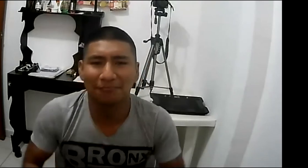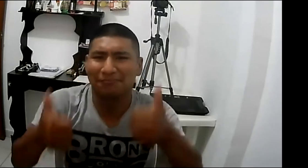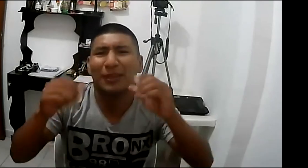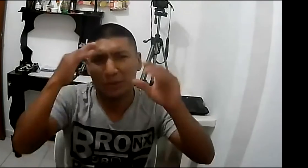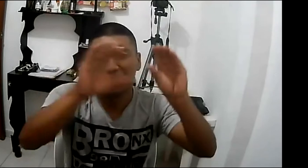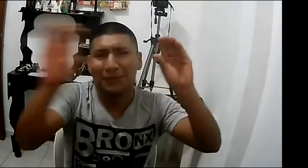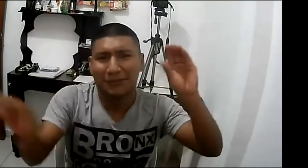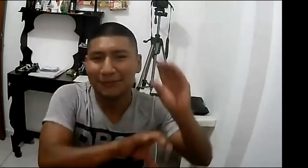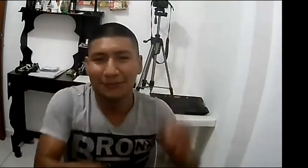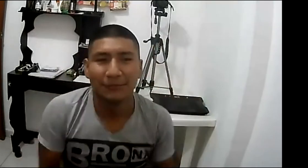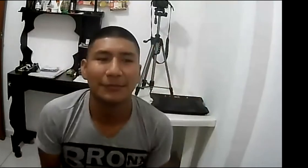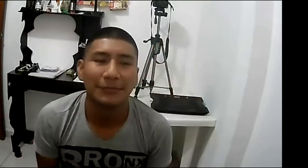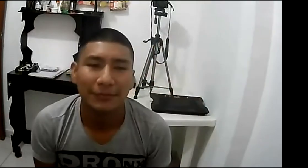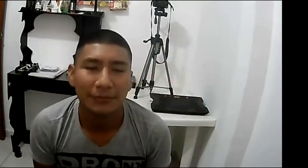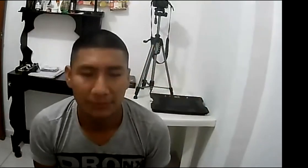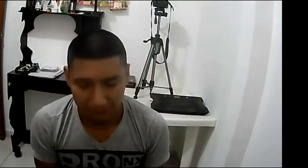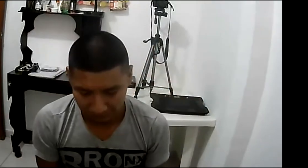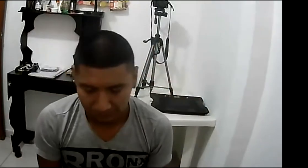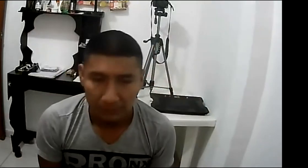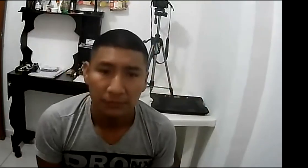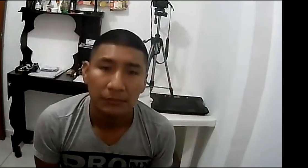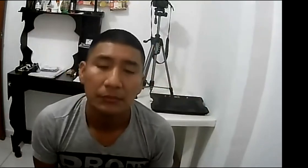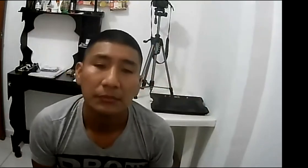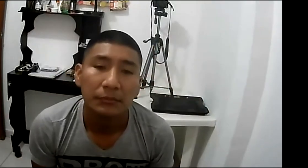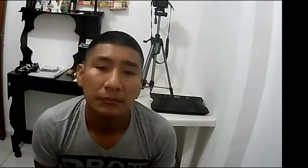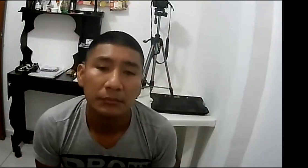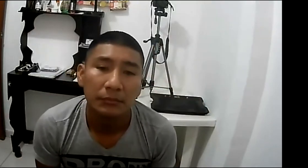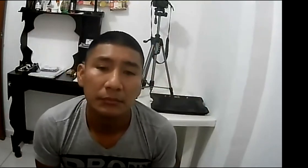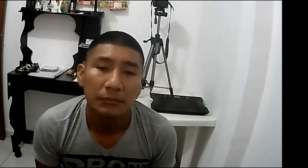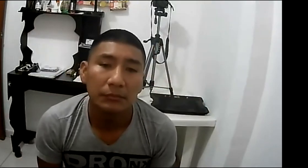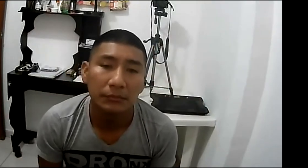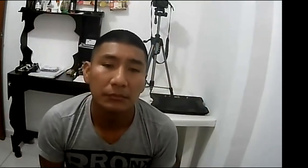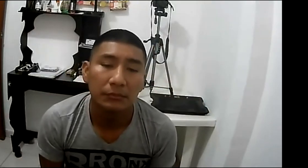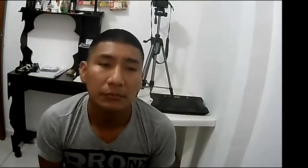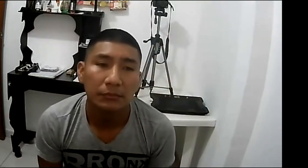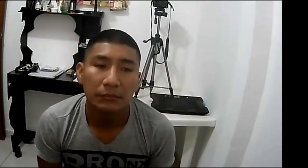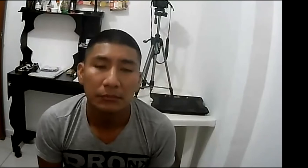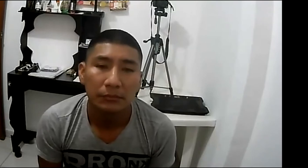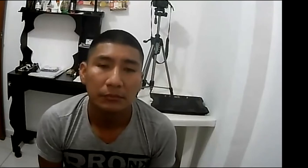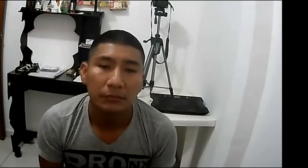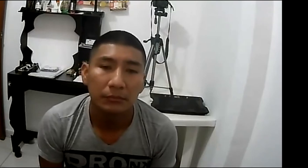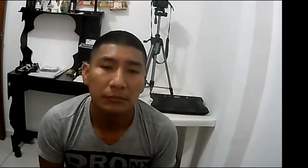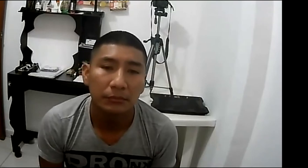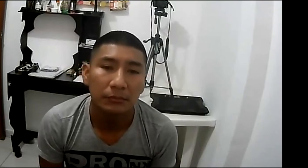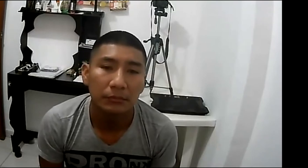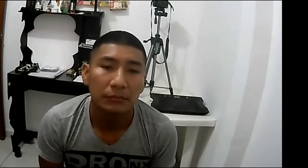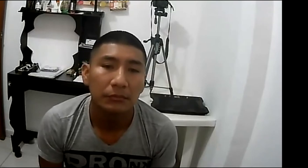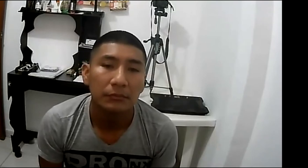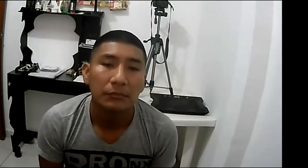¿sí me ven bien? ¿me ven bien? ok es que a veces se me mueven un poco las imágenes de